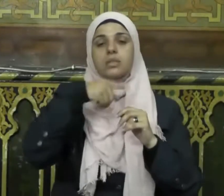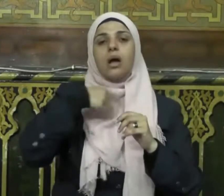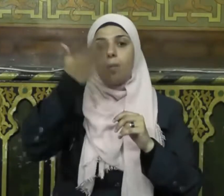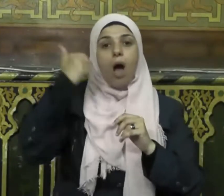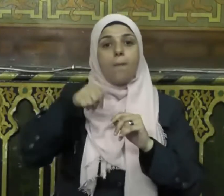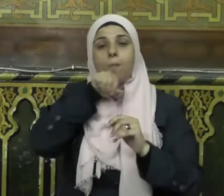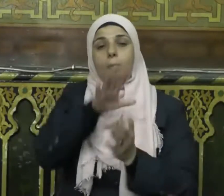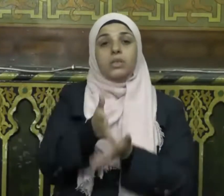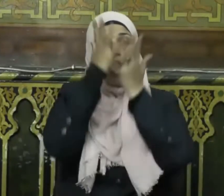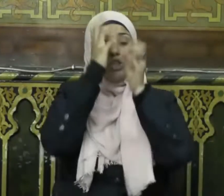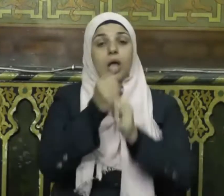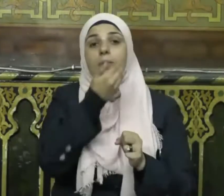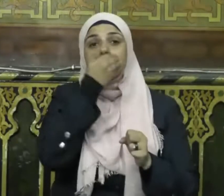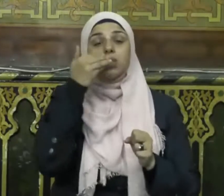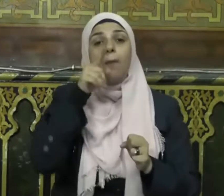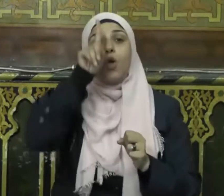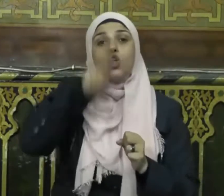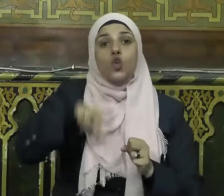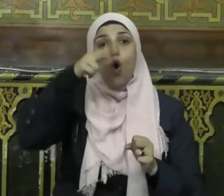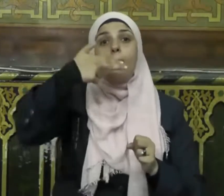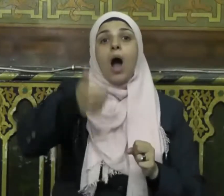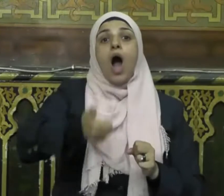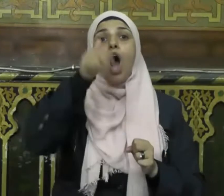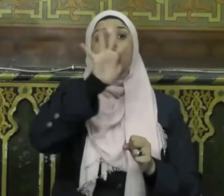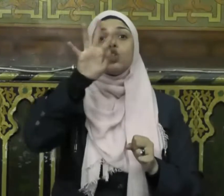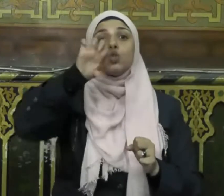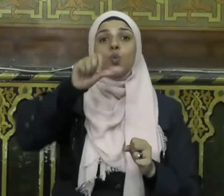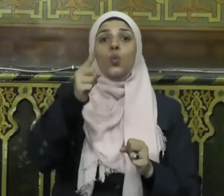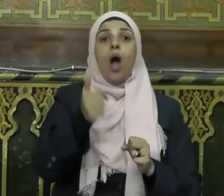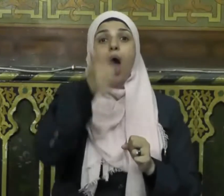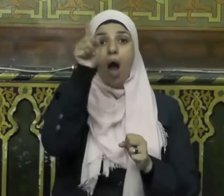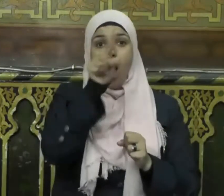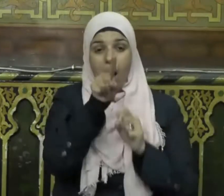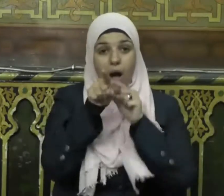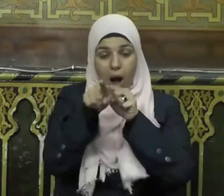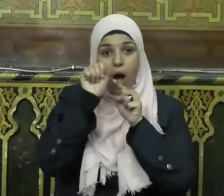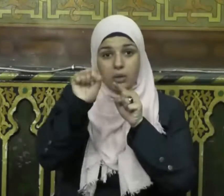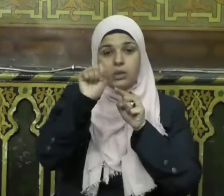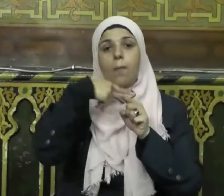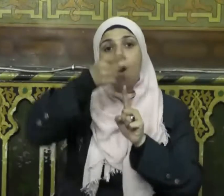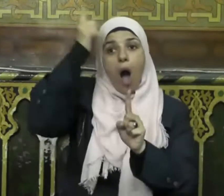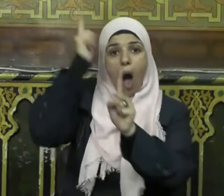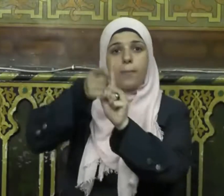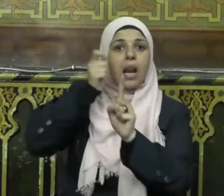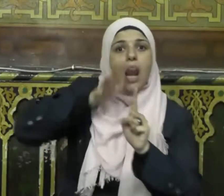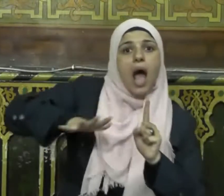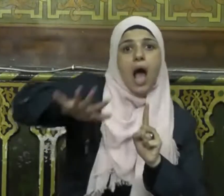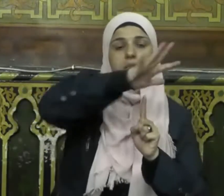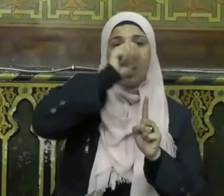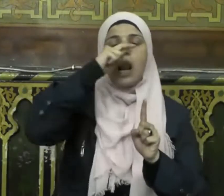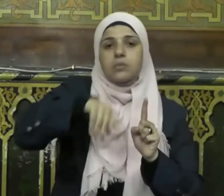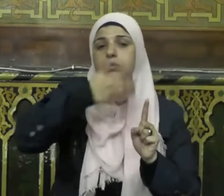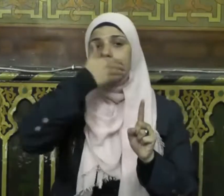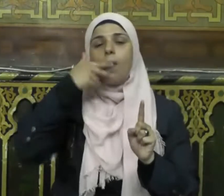الله صلى الله عليه وسلم يوم عاشراء وأمر بصيامه قالوا يا رسول الله